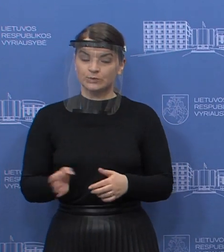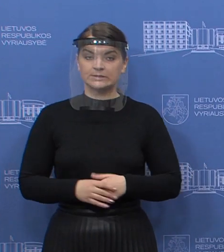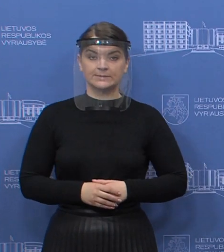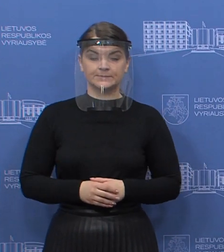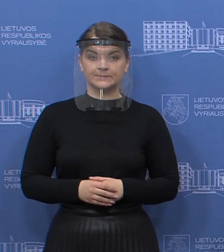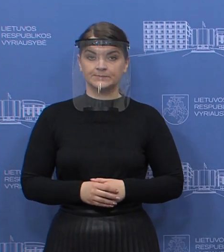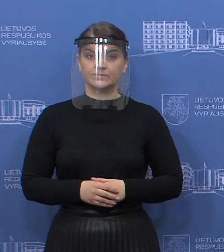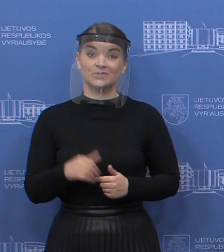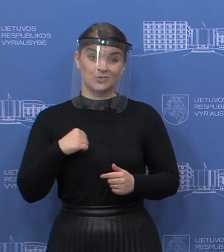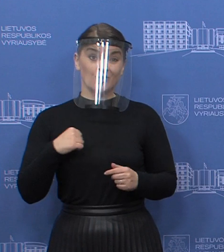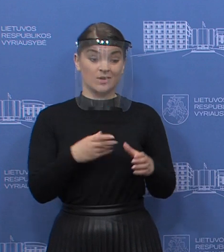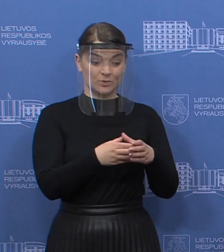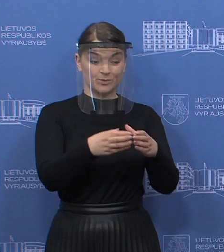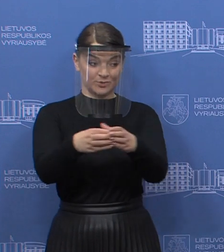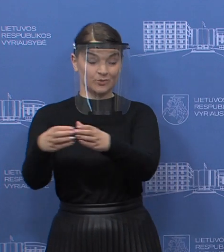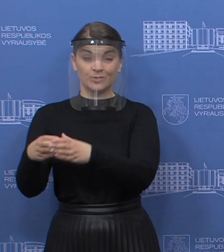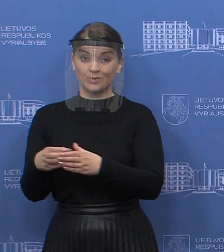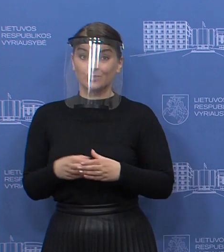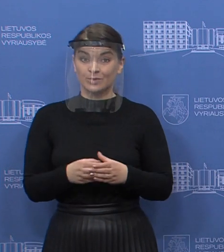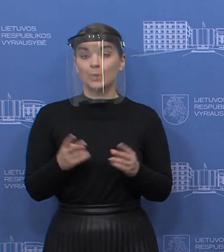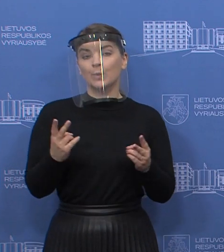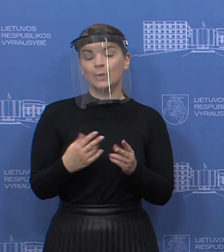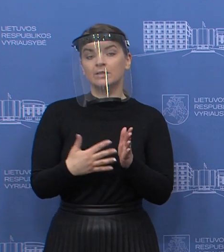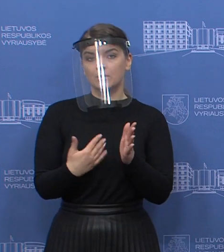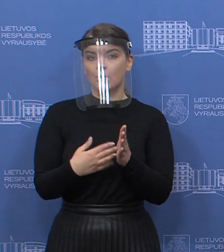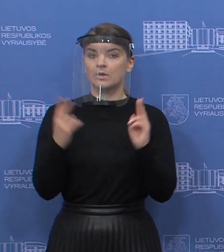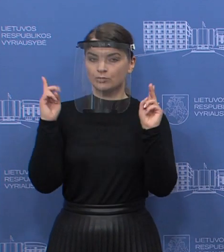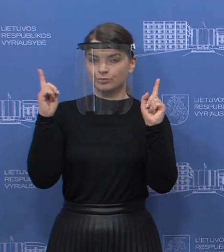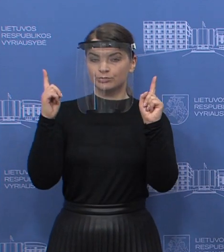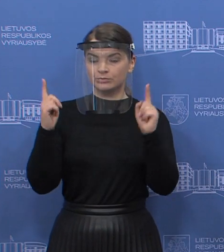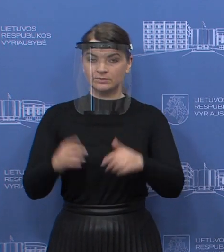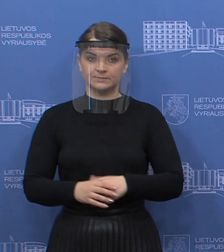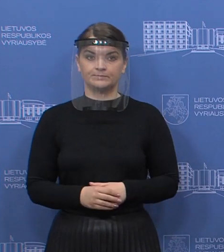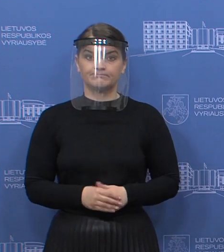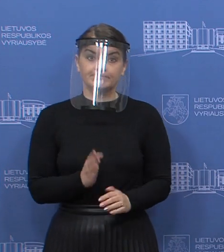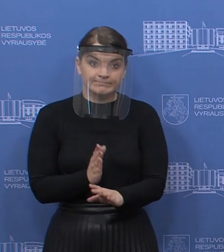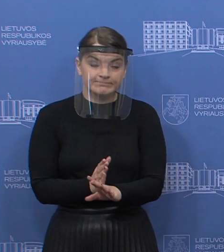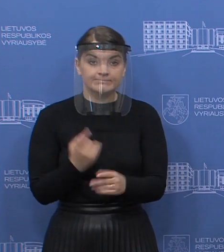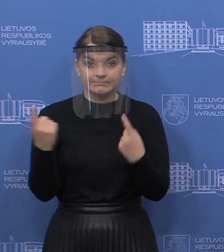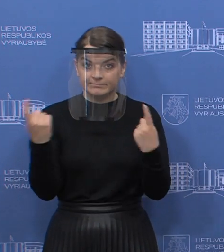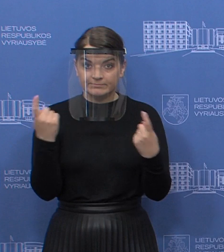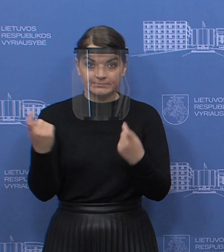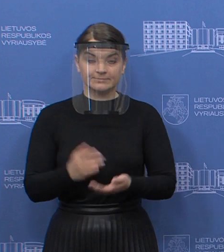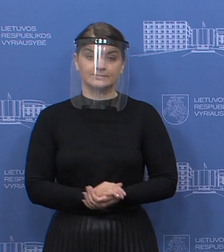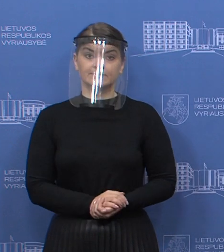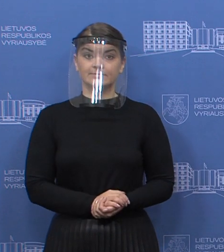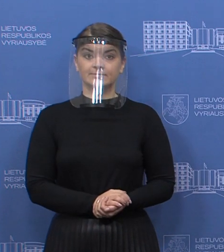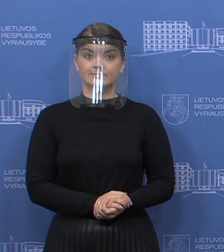šių rizikos grupės žmonių atžvelgių tikrai reikės toliau ypatingai saugotis. Tiek būtų informacijos.